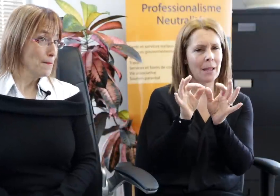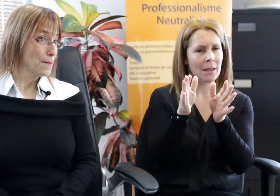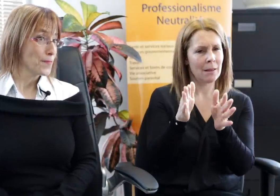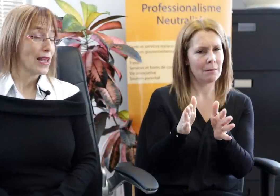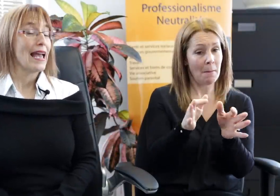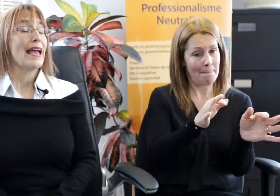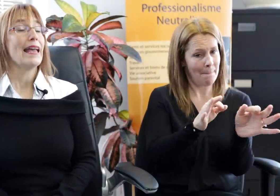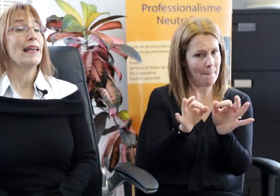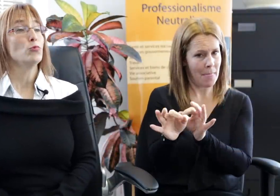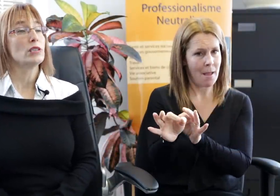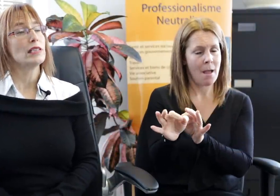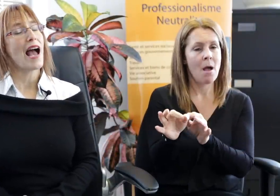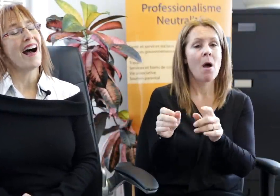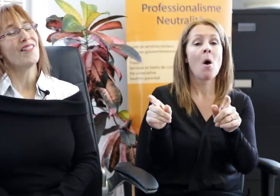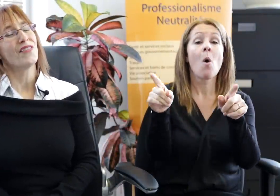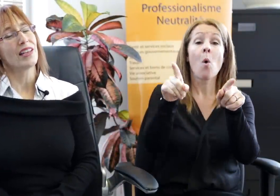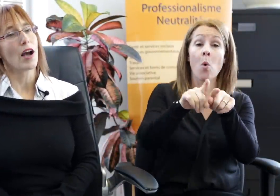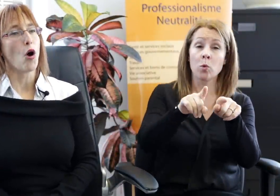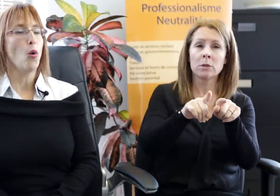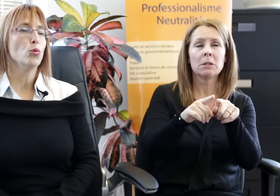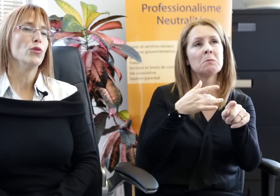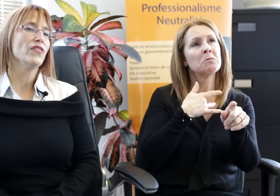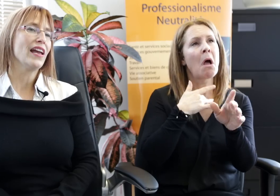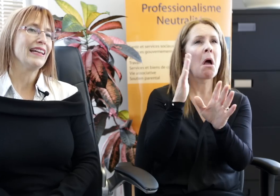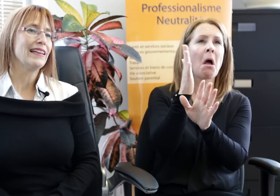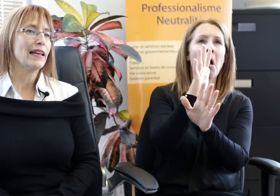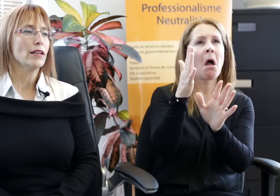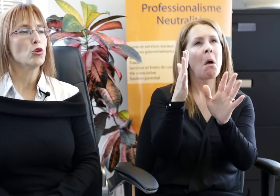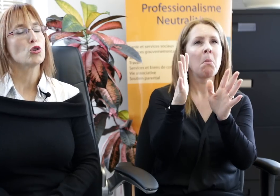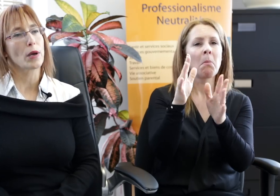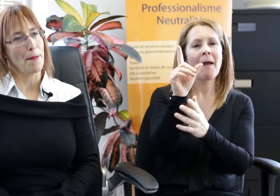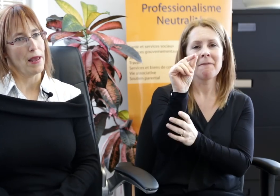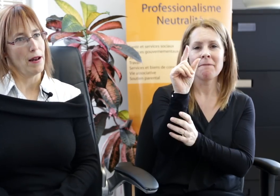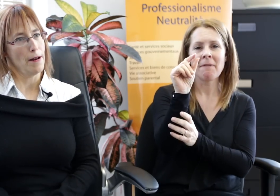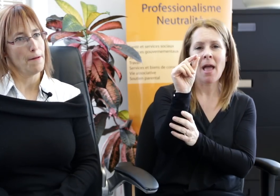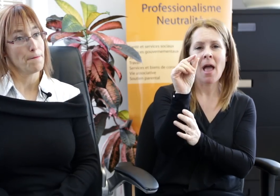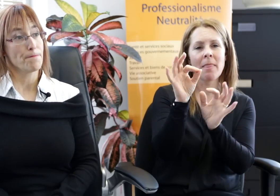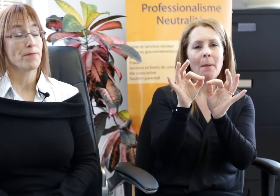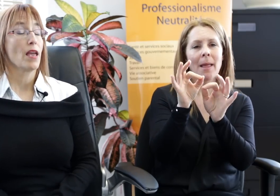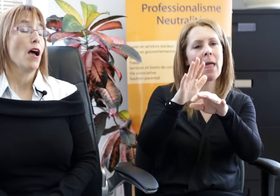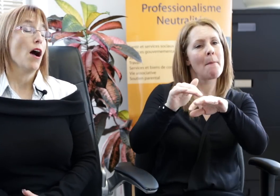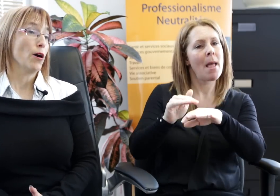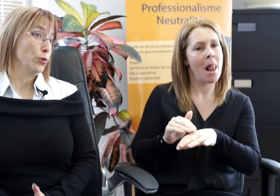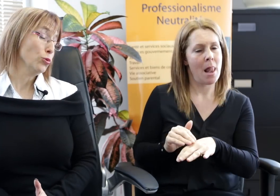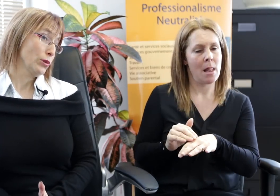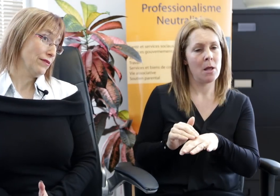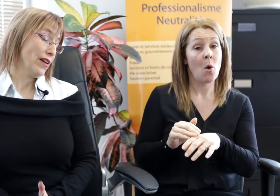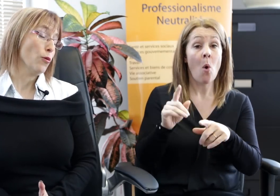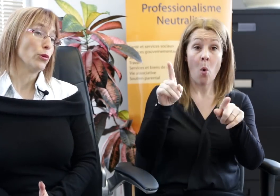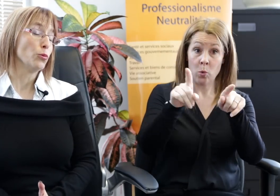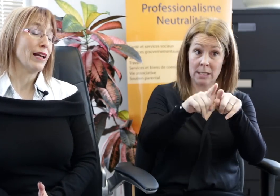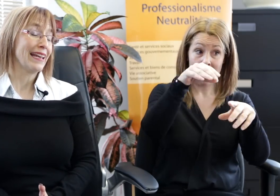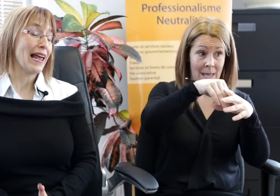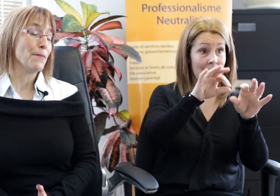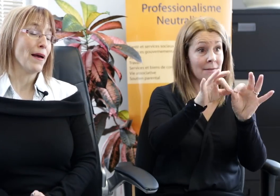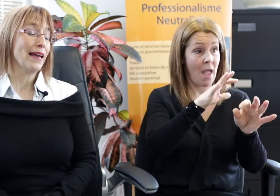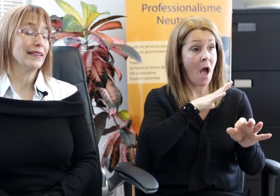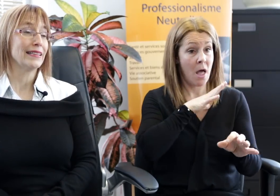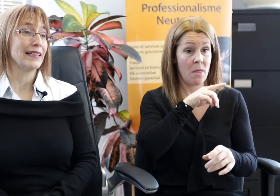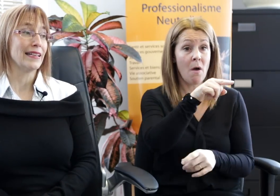et aussi environ une vingtaine sur appel. En plus, au CIVET, on a également des